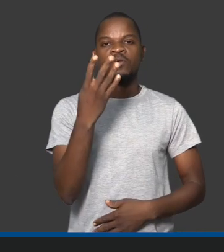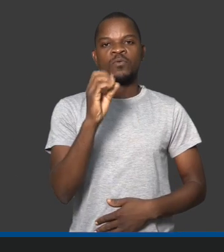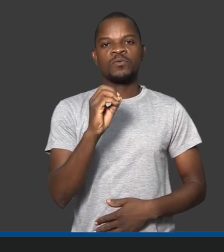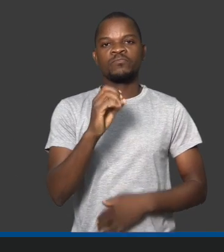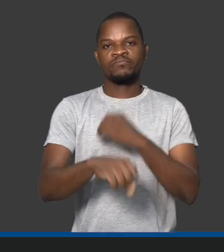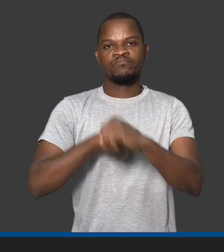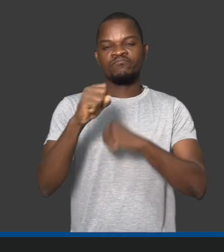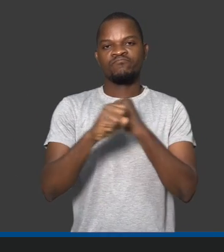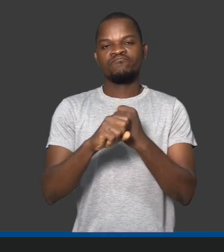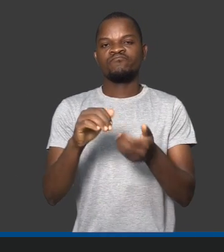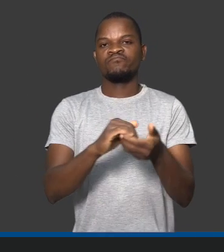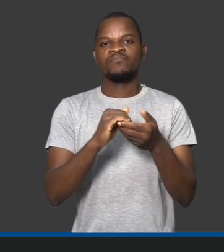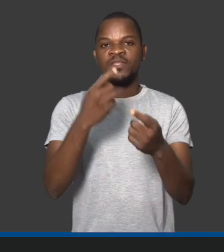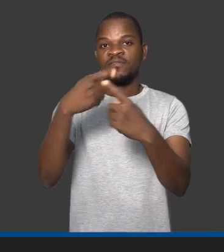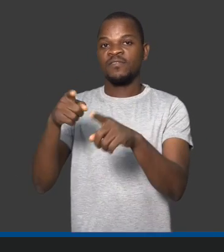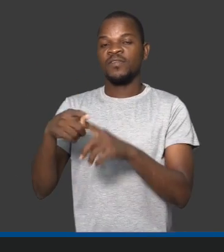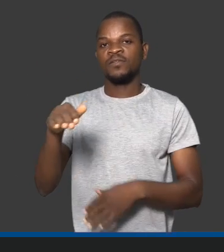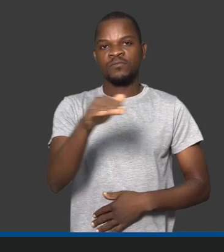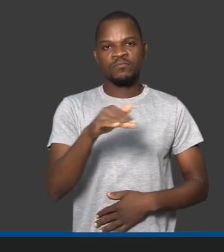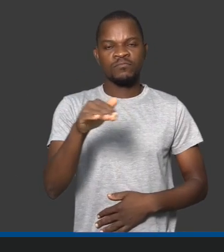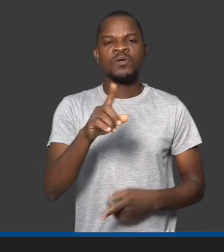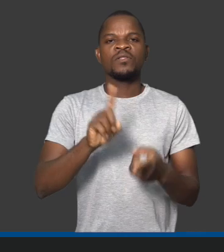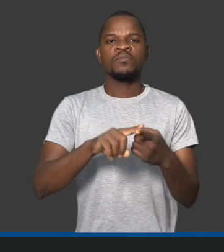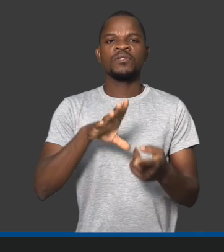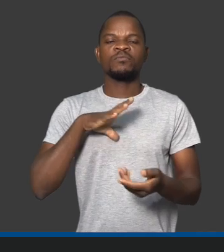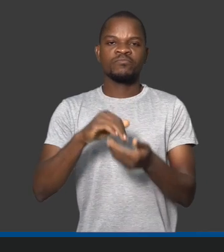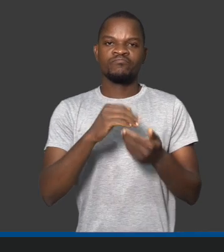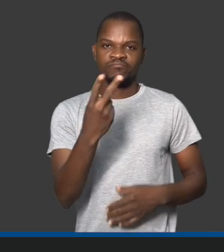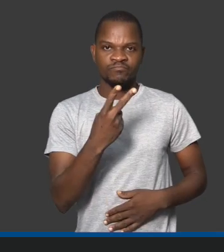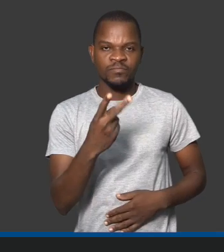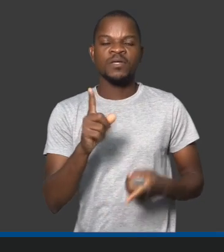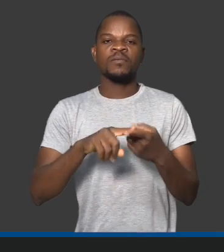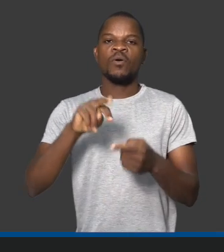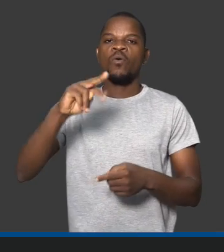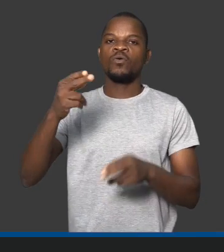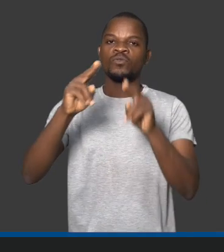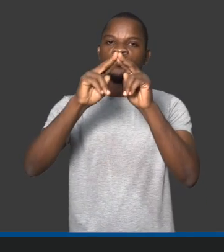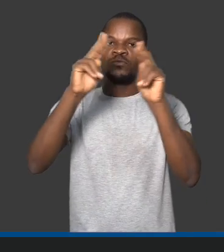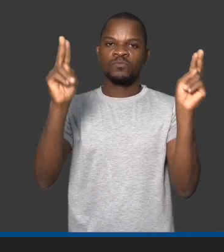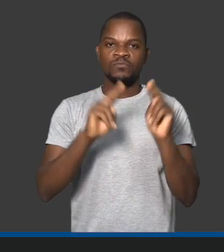e também através da cooperação multilaterais e também trabalhando junto com a sociedade civil.